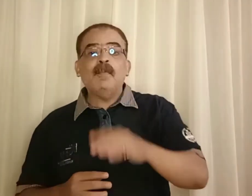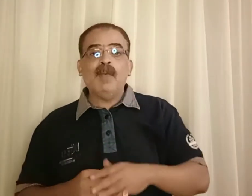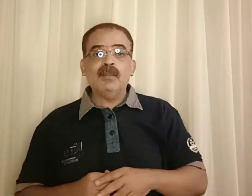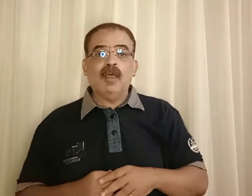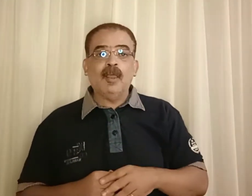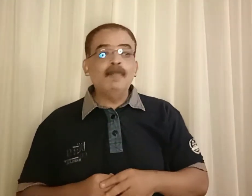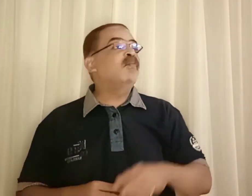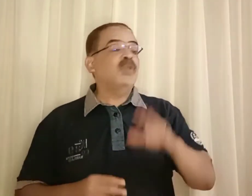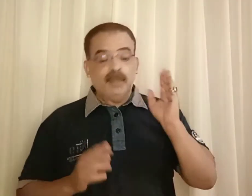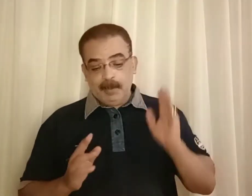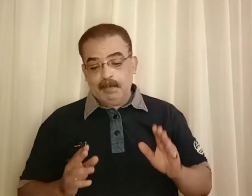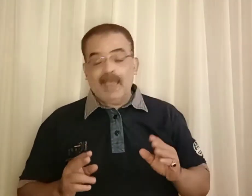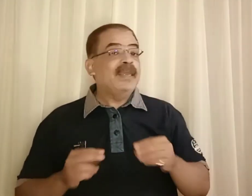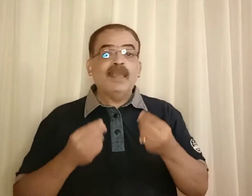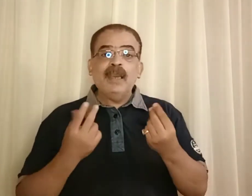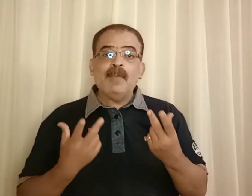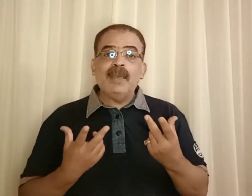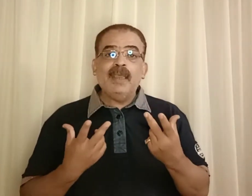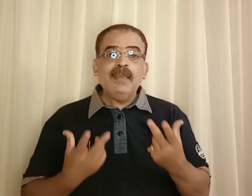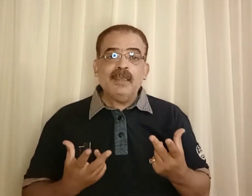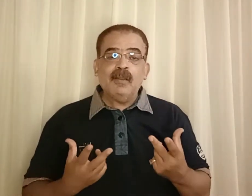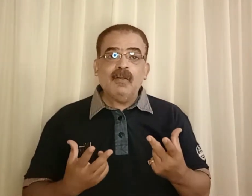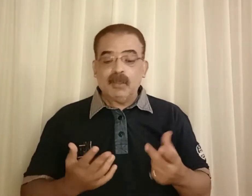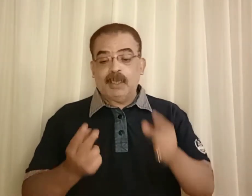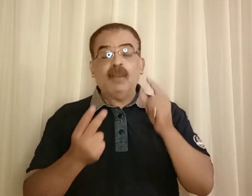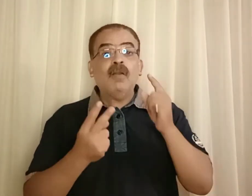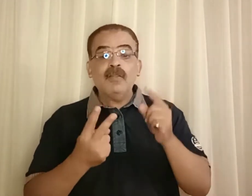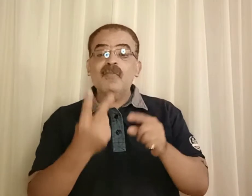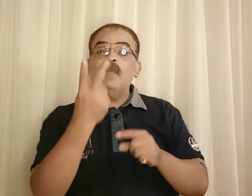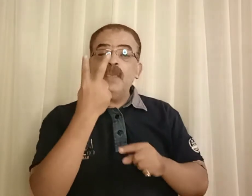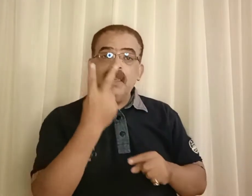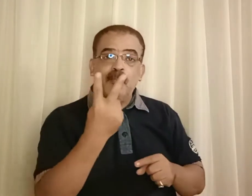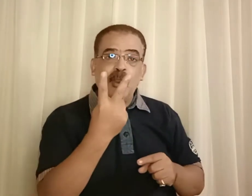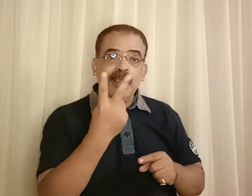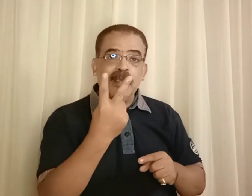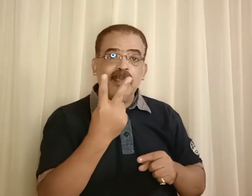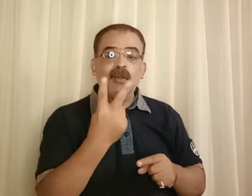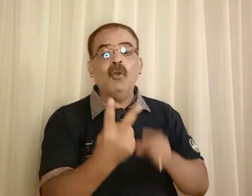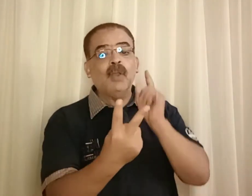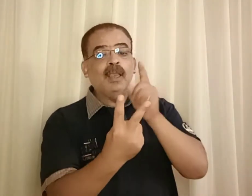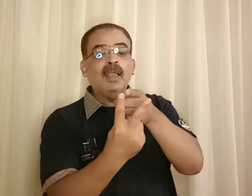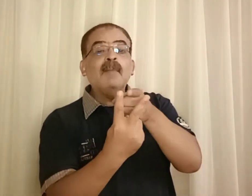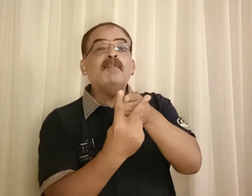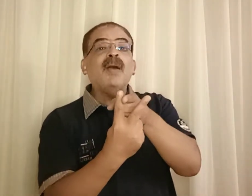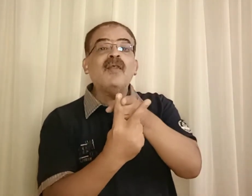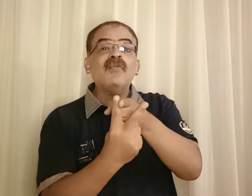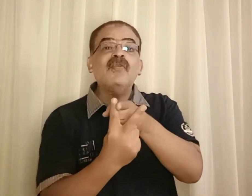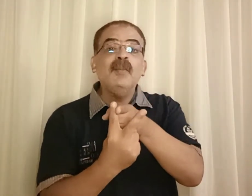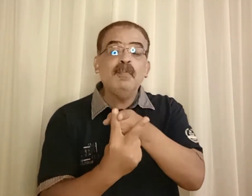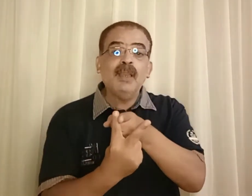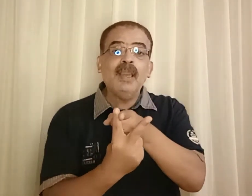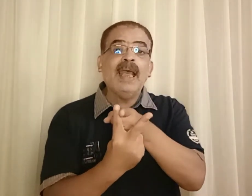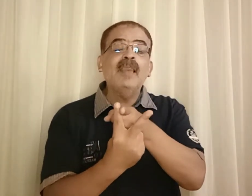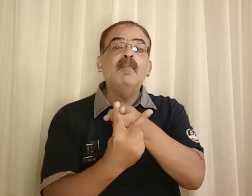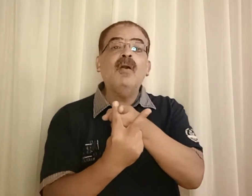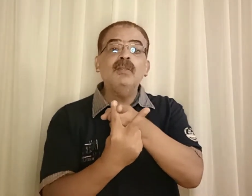ببعضها طيب هنتكلم عن انهي علاقات علاقة زمنين معينين هو past simple الماضي